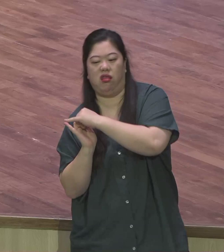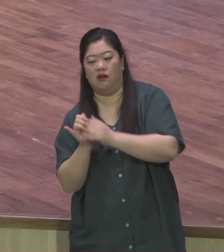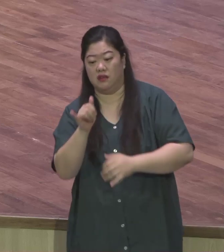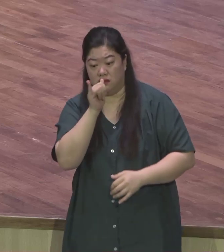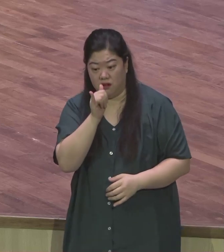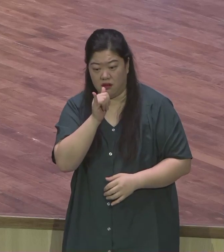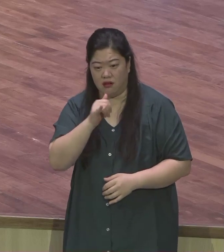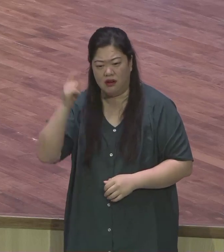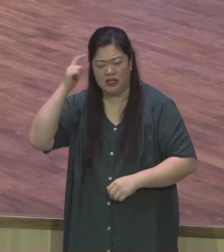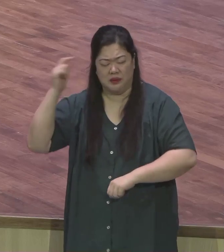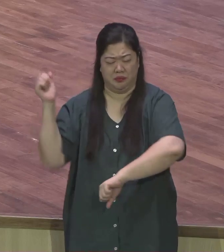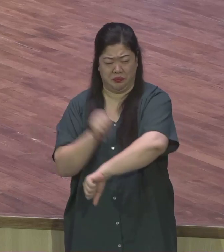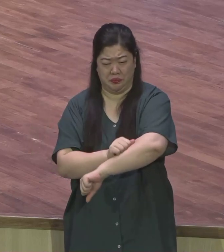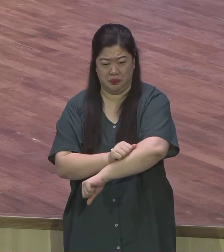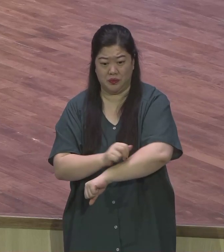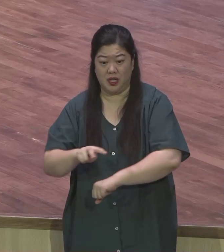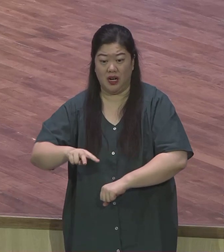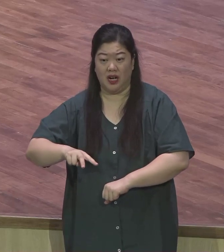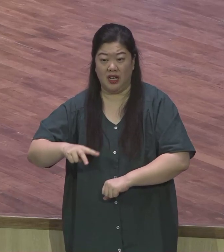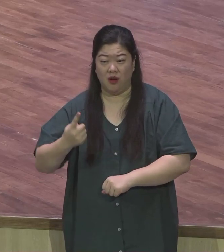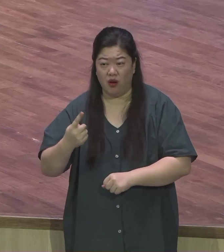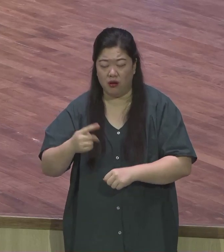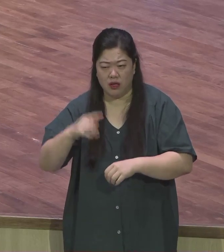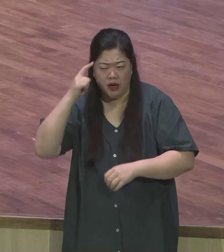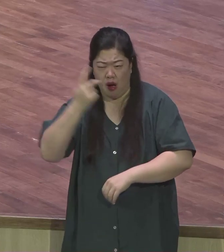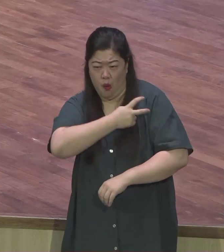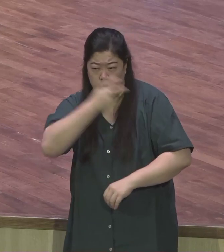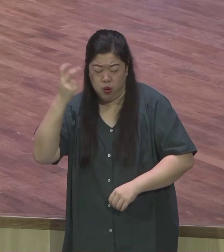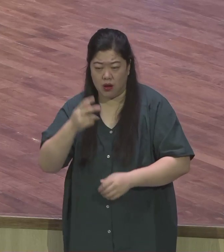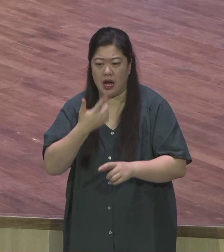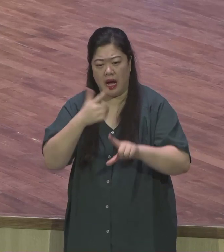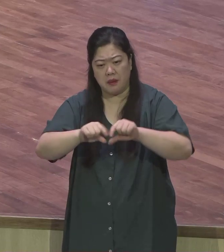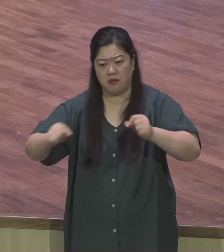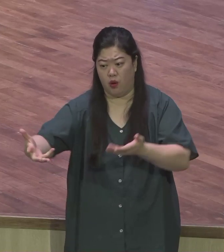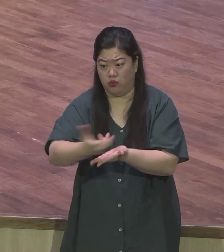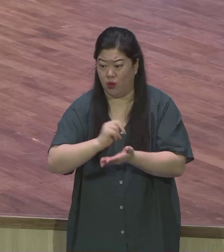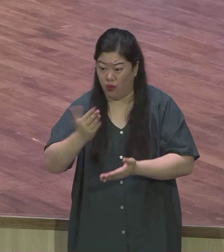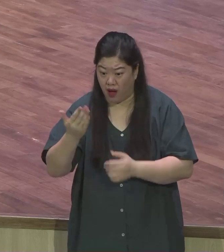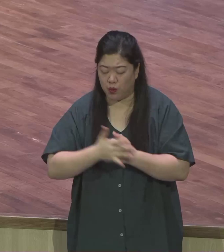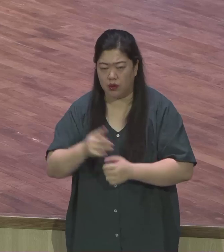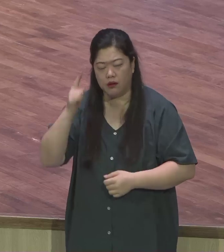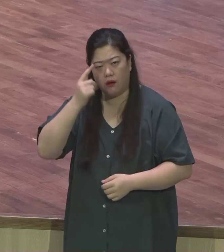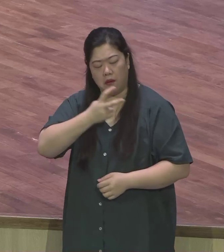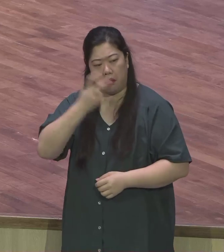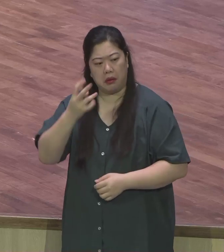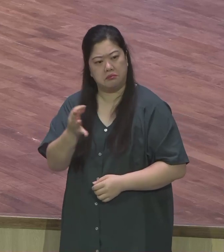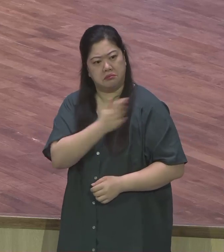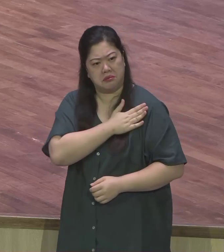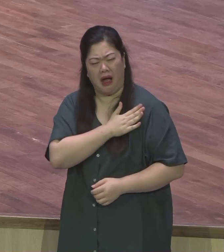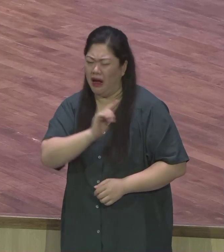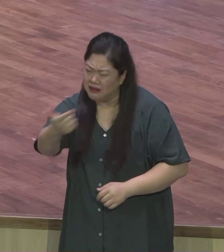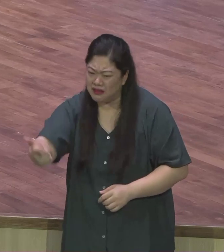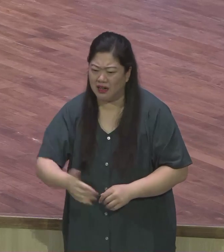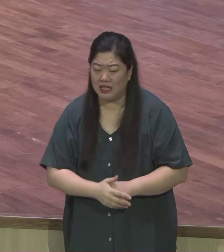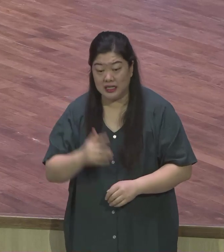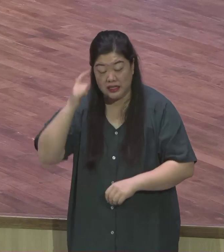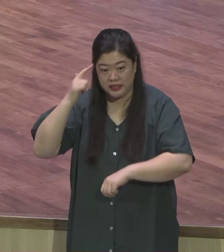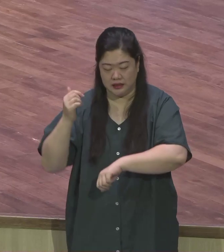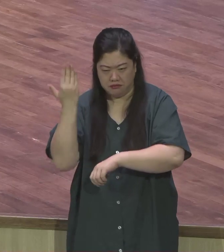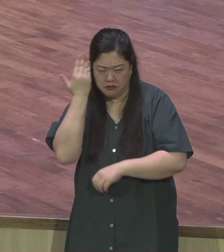음식물을 얻는 것도 아니며 명철자들이라고 재물을 얻는 것도 아니며 지식인들이라고 은총을 입는 것도 아니니 이는